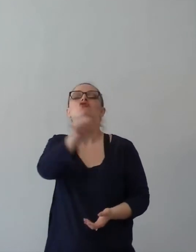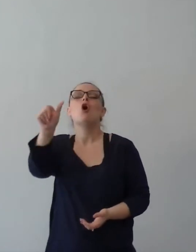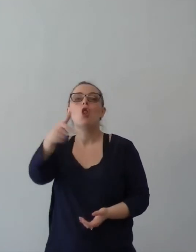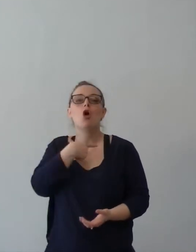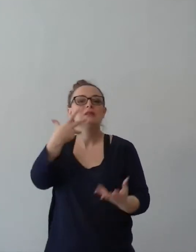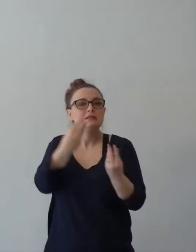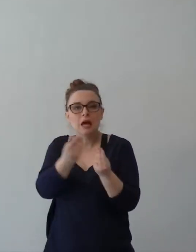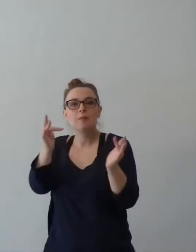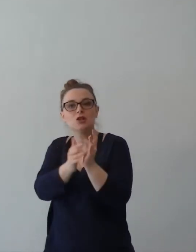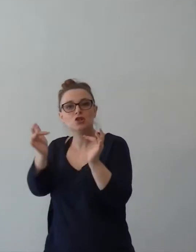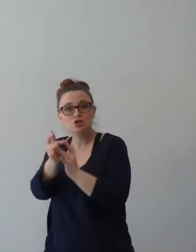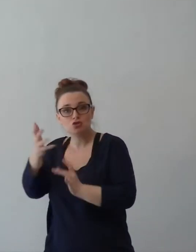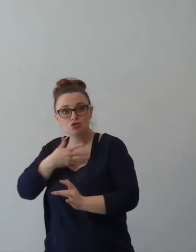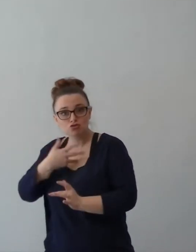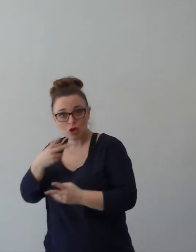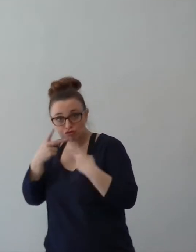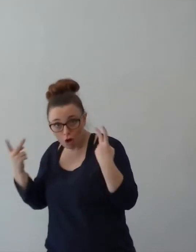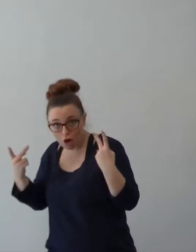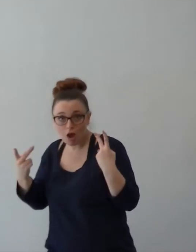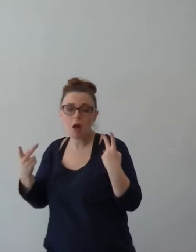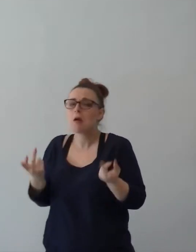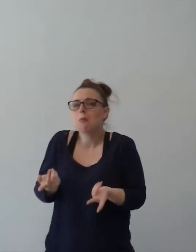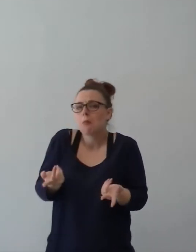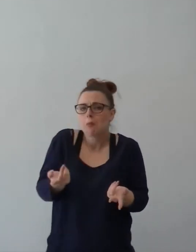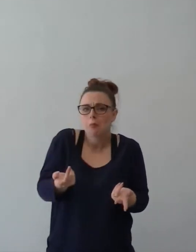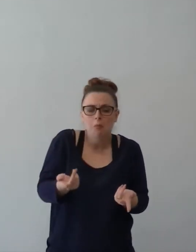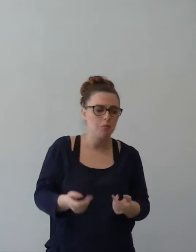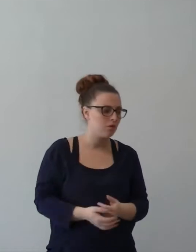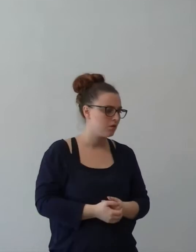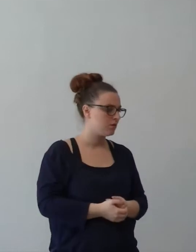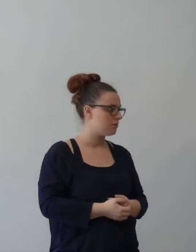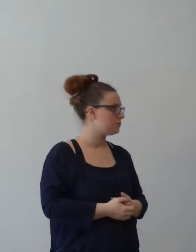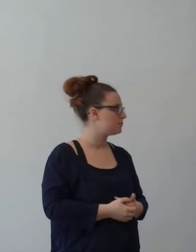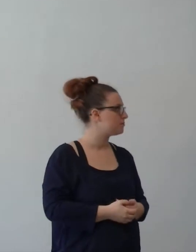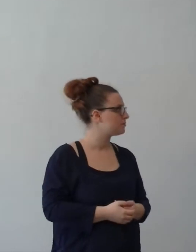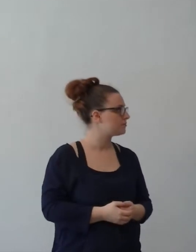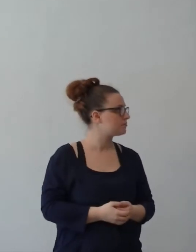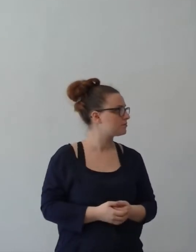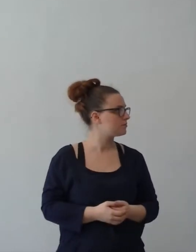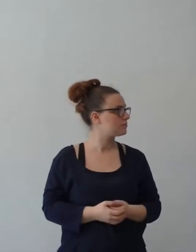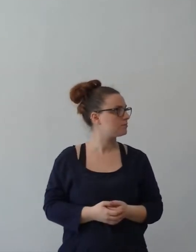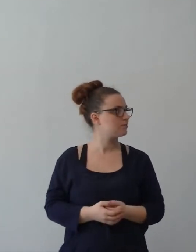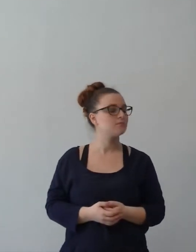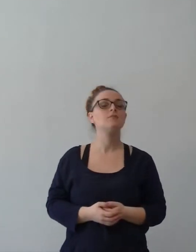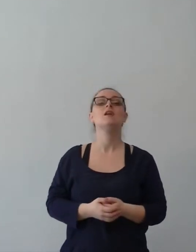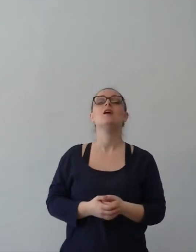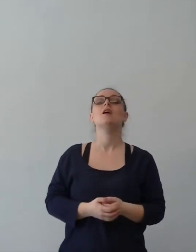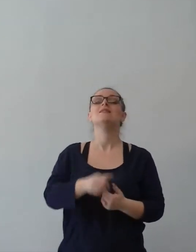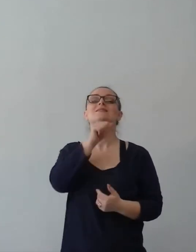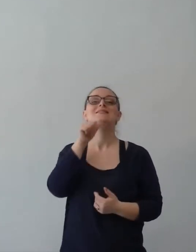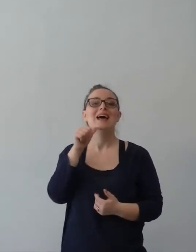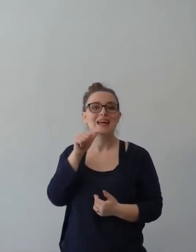quando sta con Dio e quando sta con i credenti? Deve avere una gioia dove Gesù, la vita